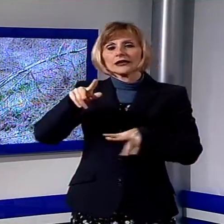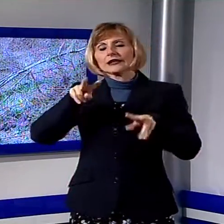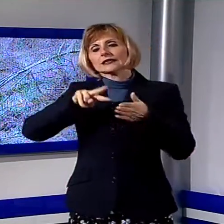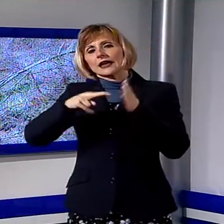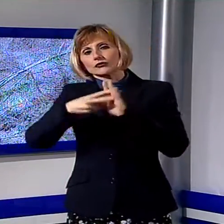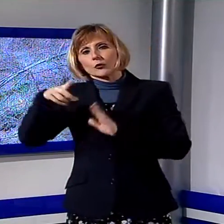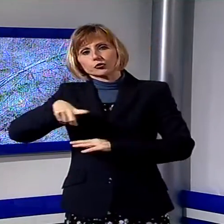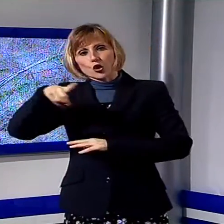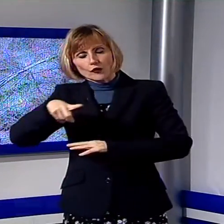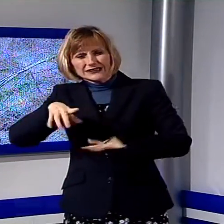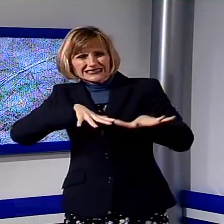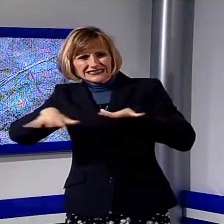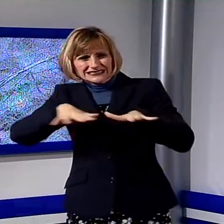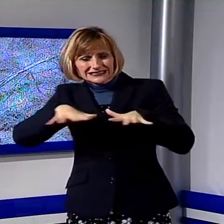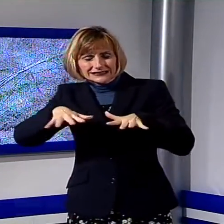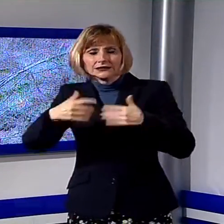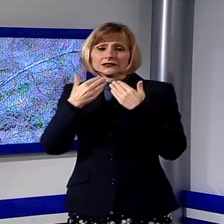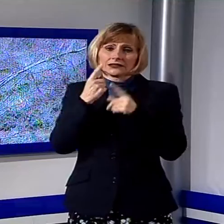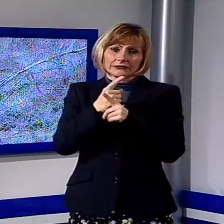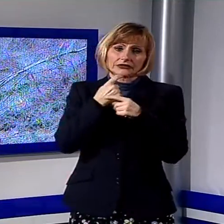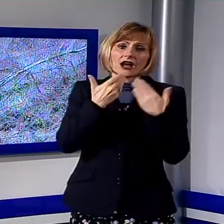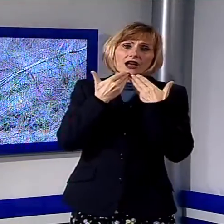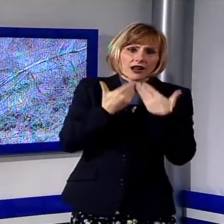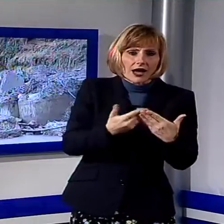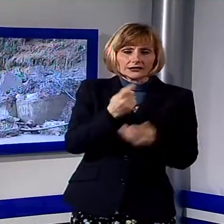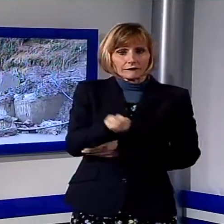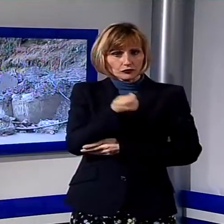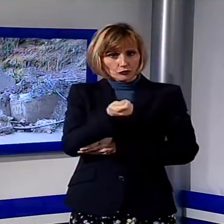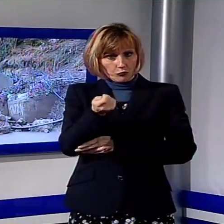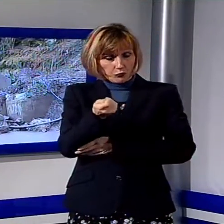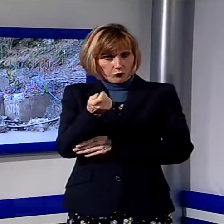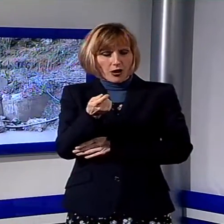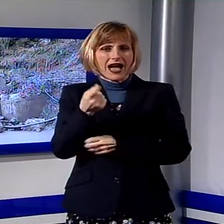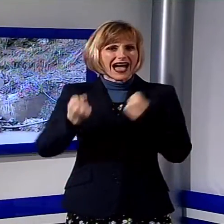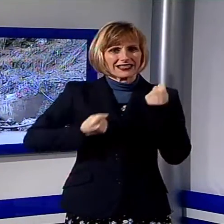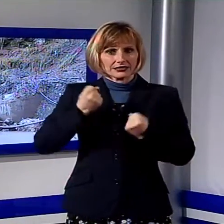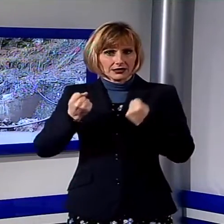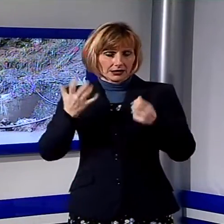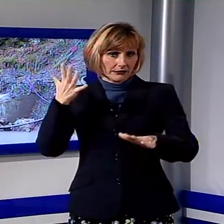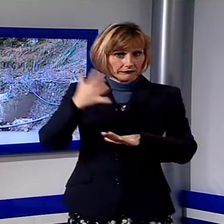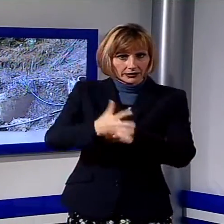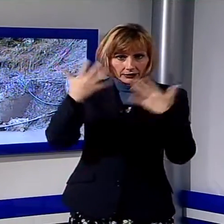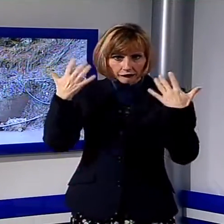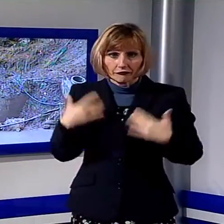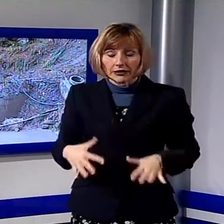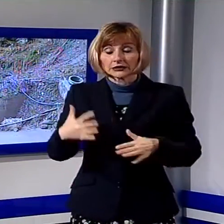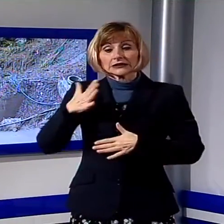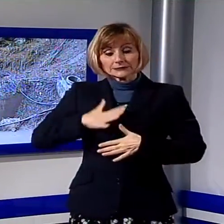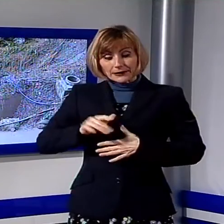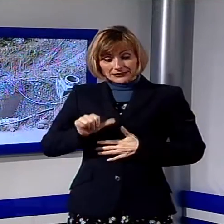problematica. Ringrazio i Vigili del Fuoco che sono molto attivi in questo momento. Spero che questo weekend di allarme rosso non pregiudichi